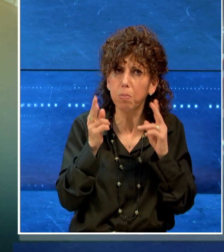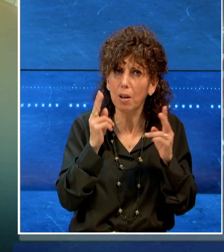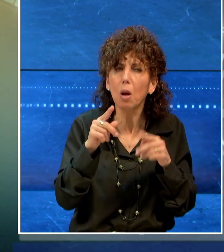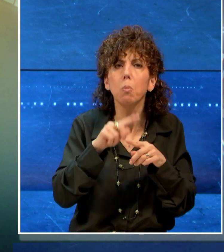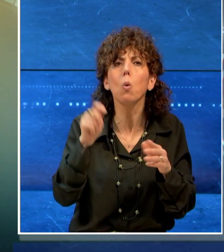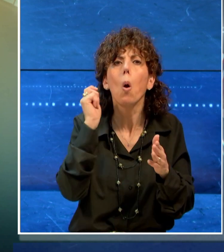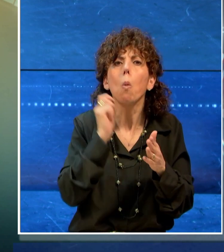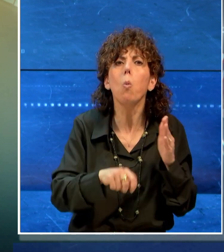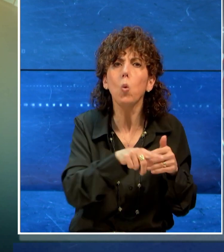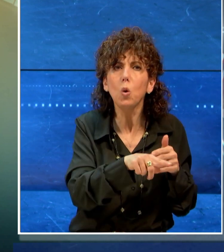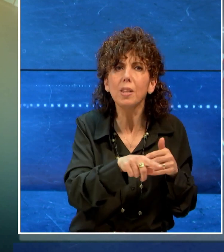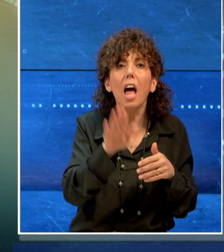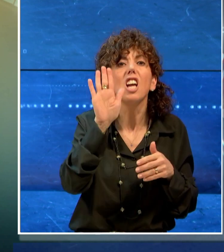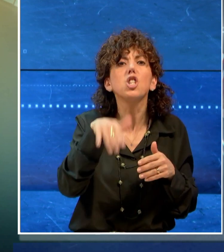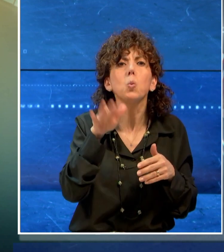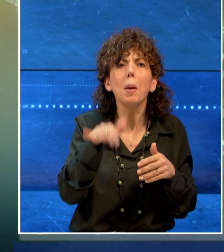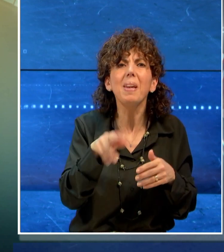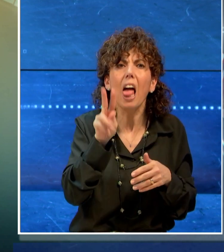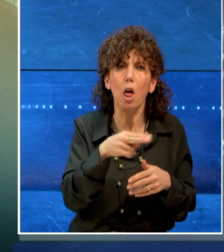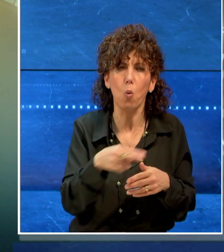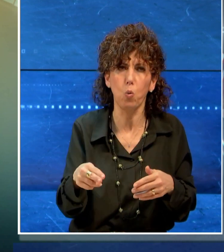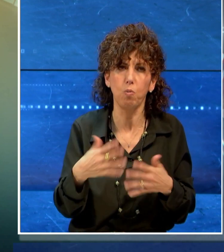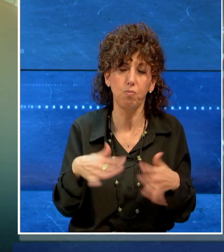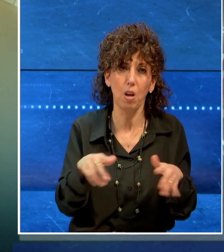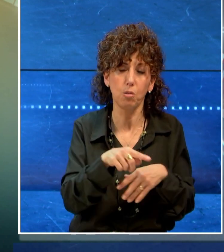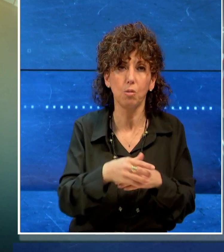multata con 5.000 euro